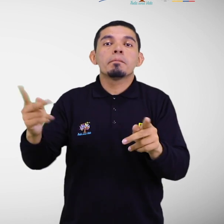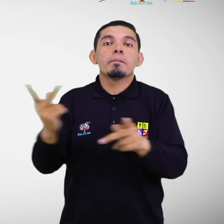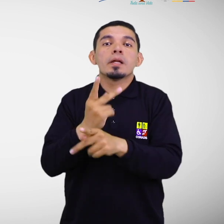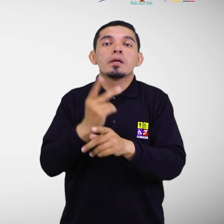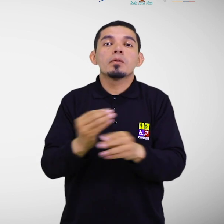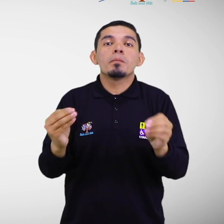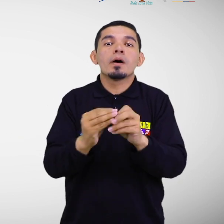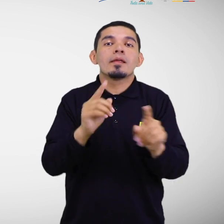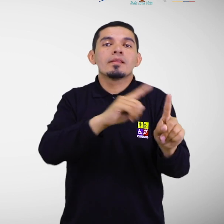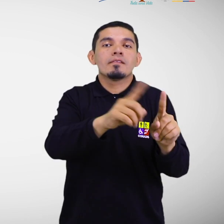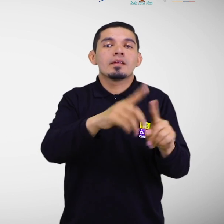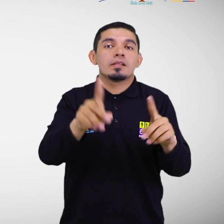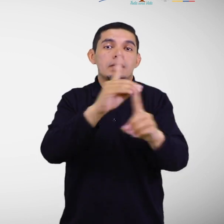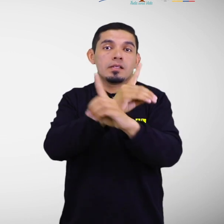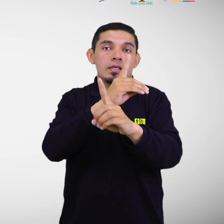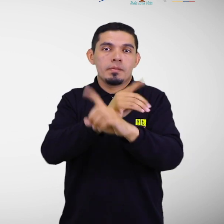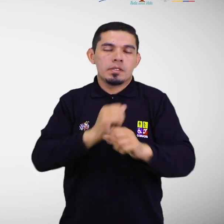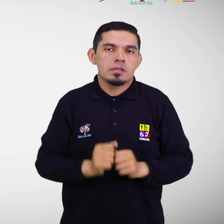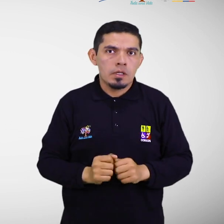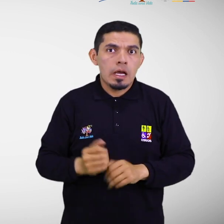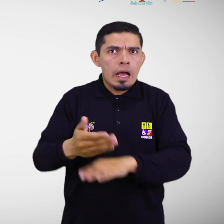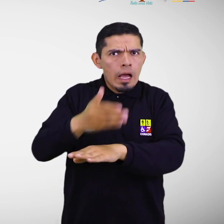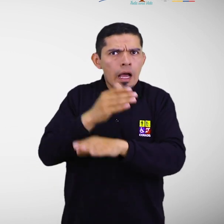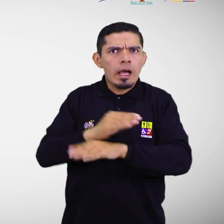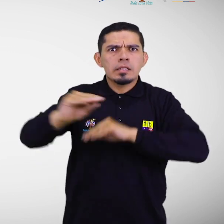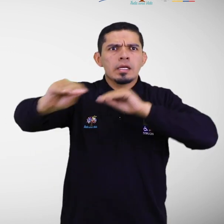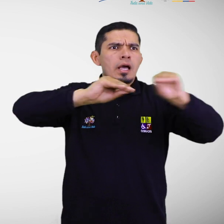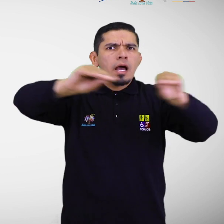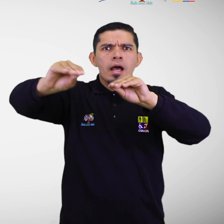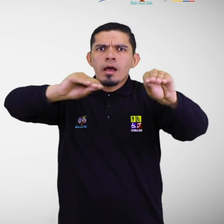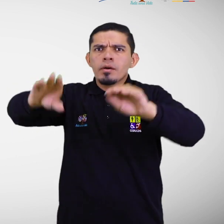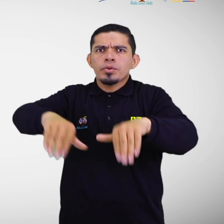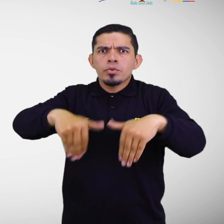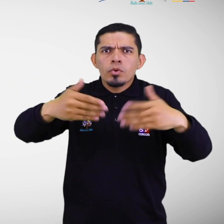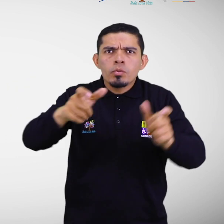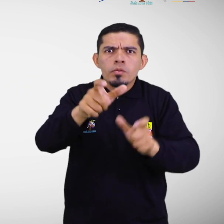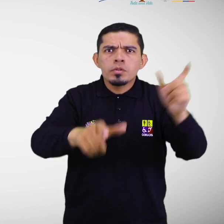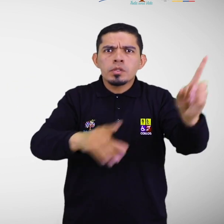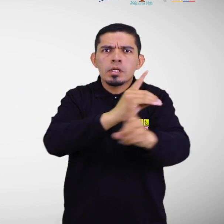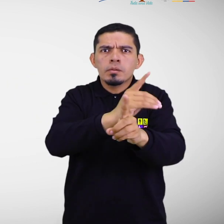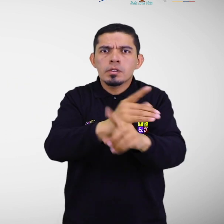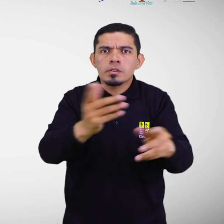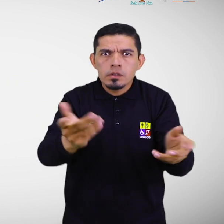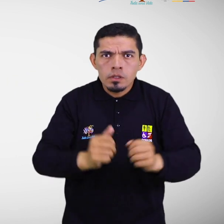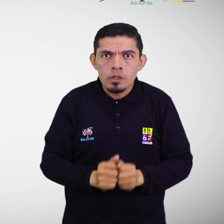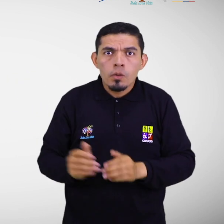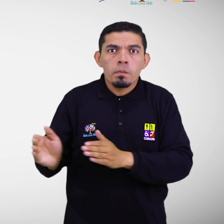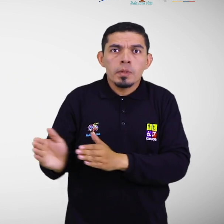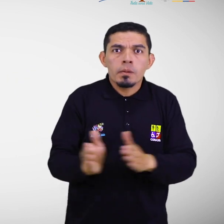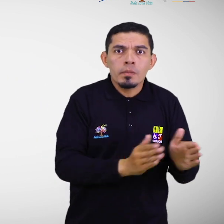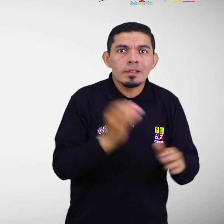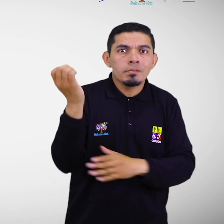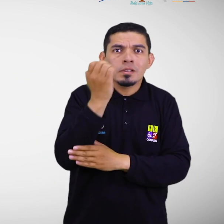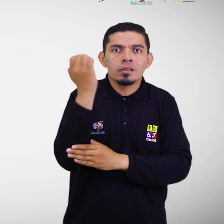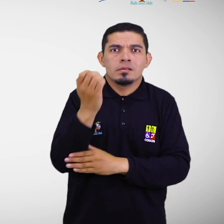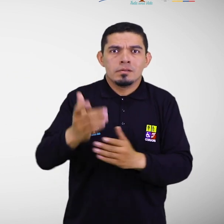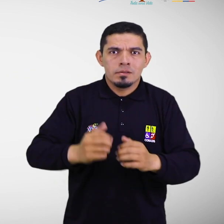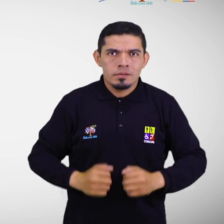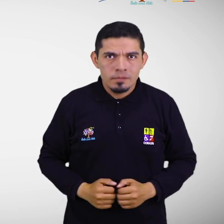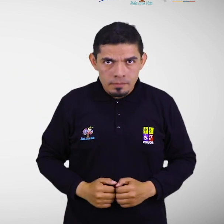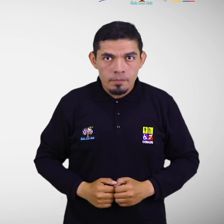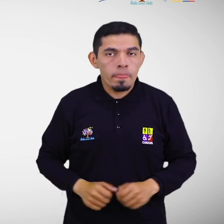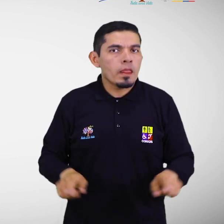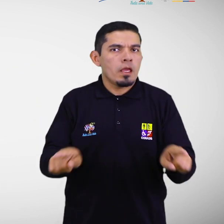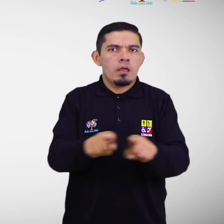adaptación de sistemas de alerta temprana para personas con discapacidad y la preparación ante situaciones de emergencias, en